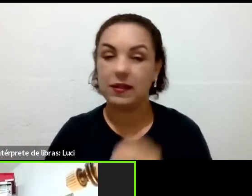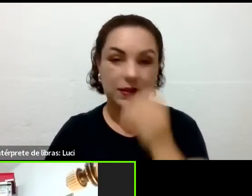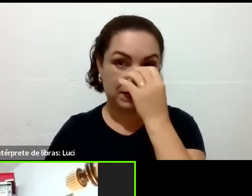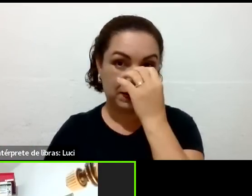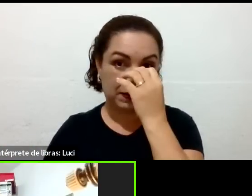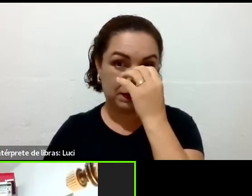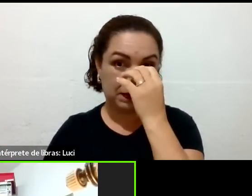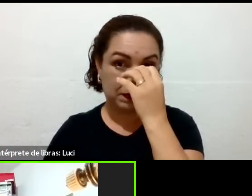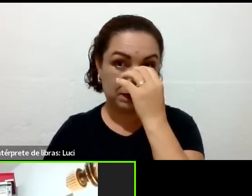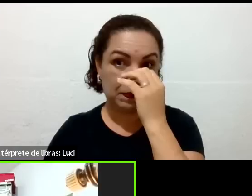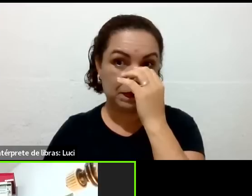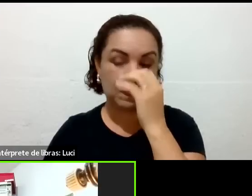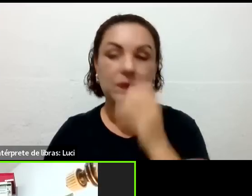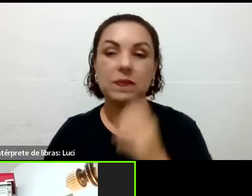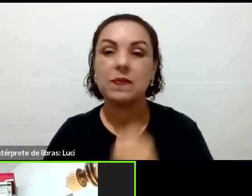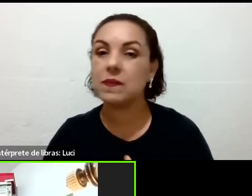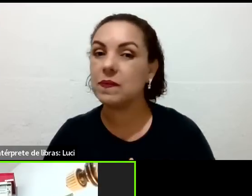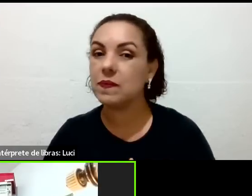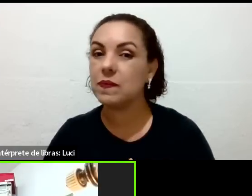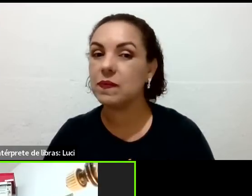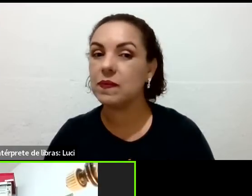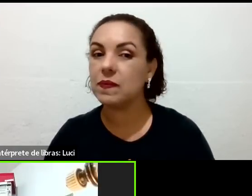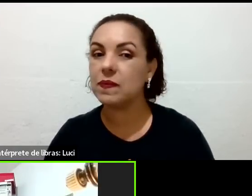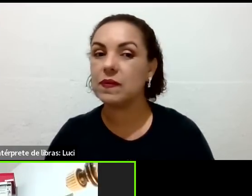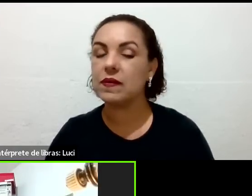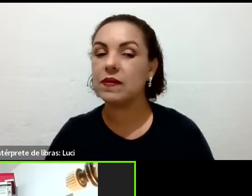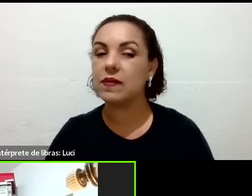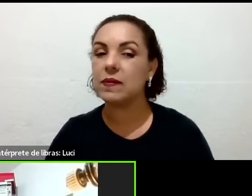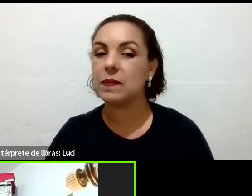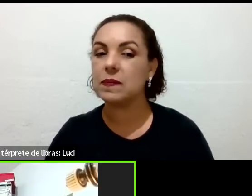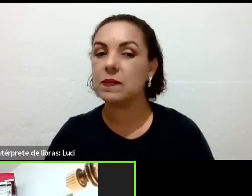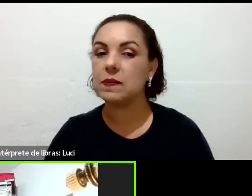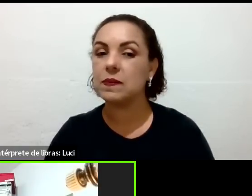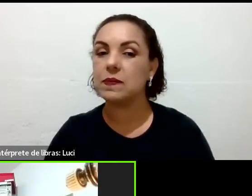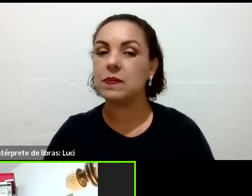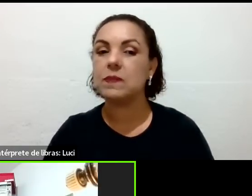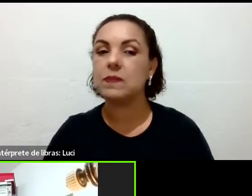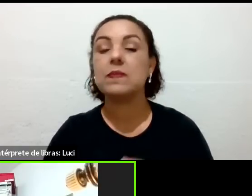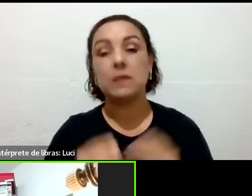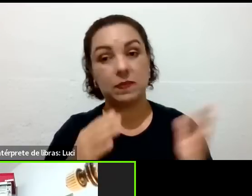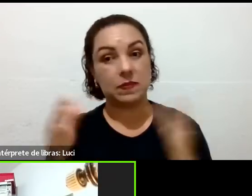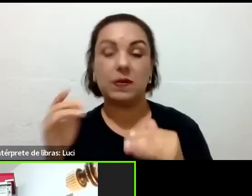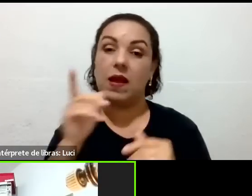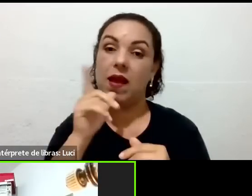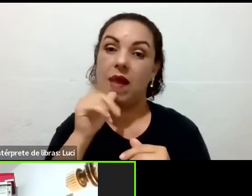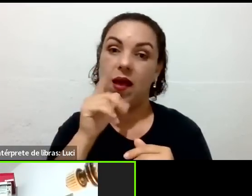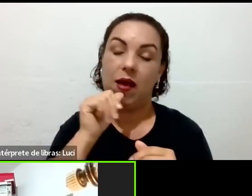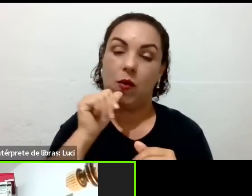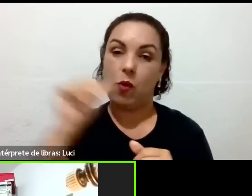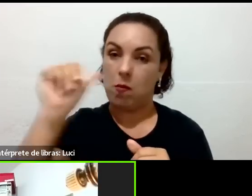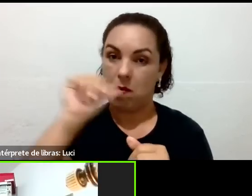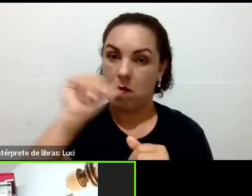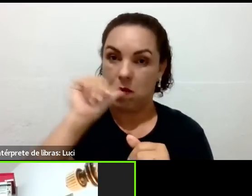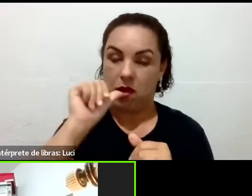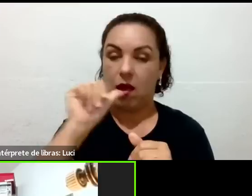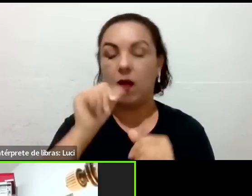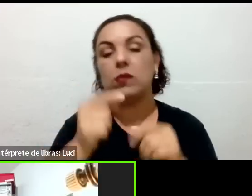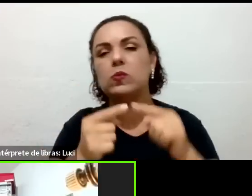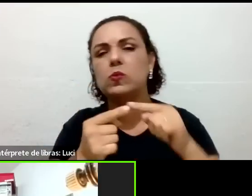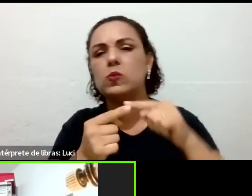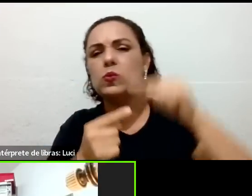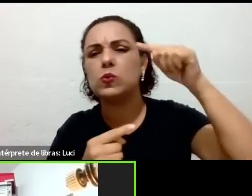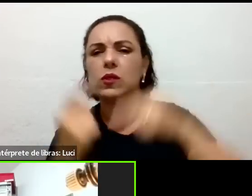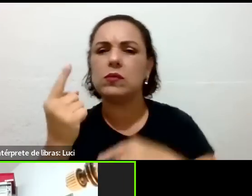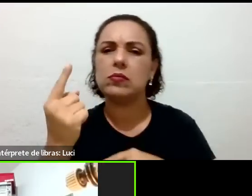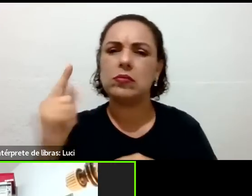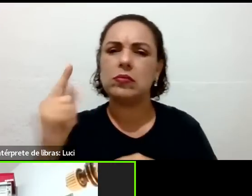ouvi você falando o seguinte. Que a água também tem... A gente tem que saber tomar, né? Tem uma quantidade, né? Aí eu gostaria de saber, tipo assim, porque